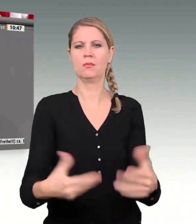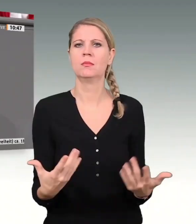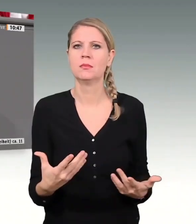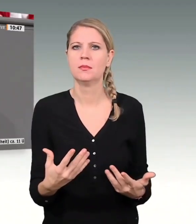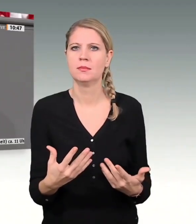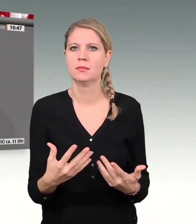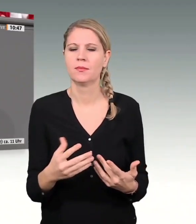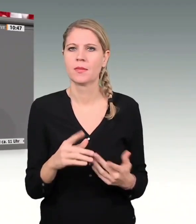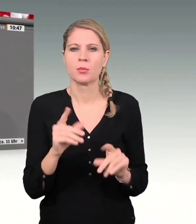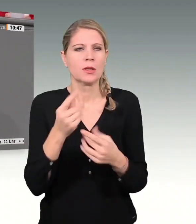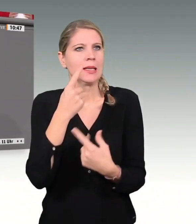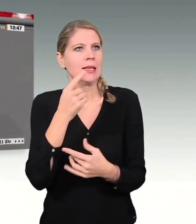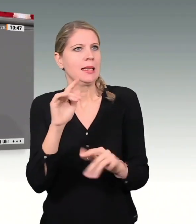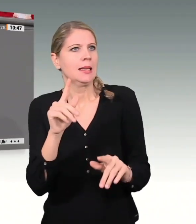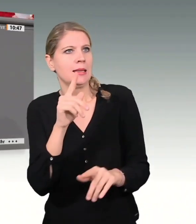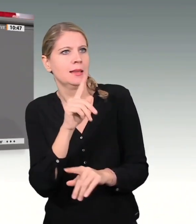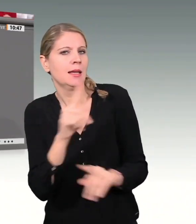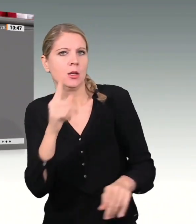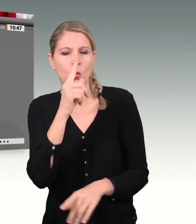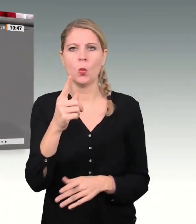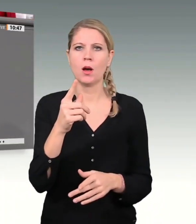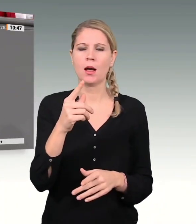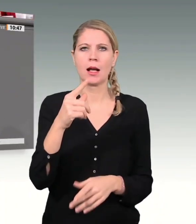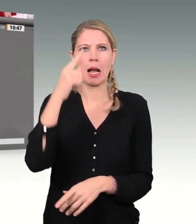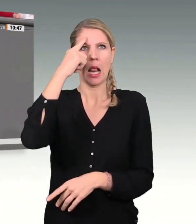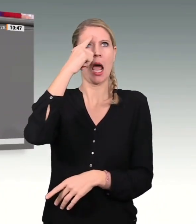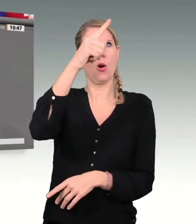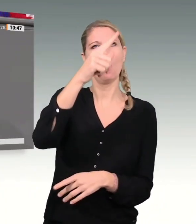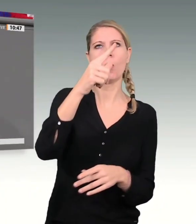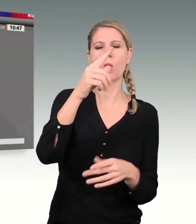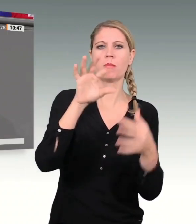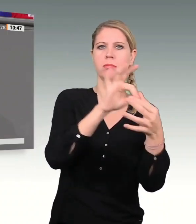geht nicht nur um Glauben, sondern zugleich um Demokratie.